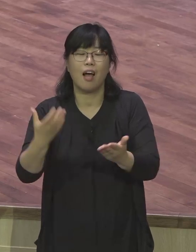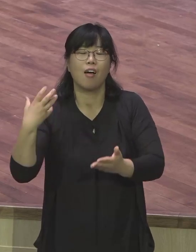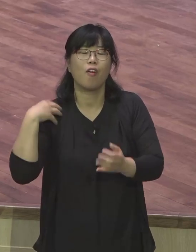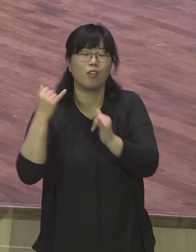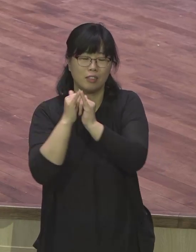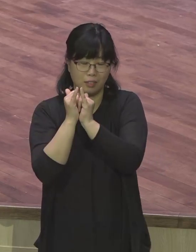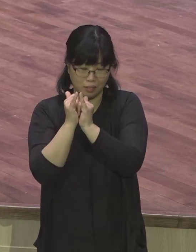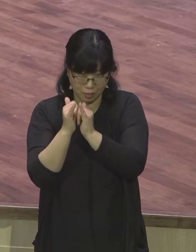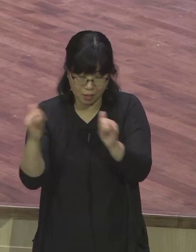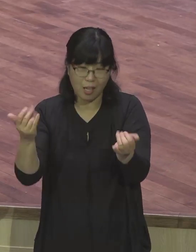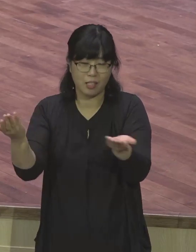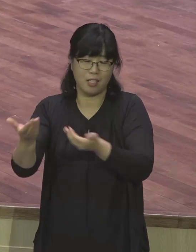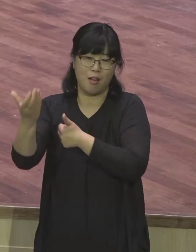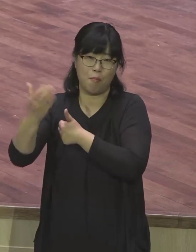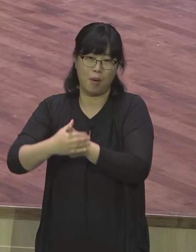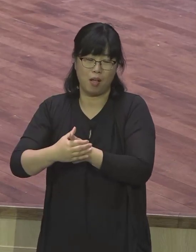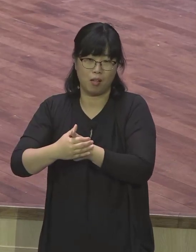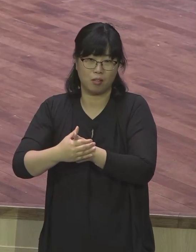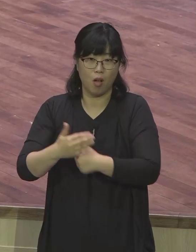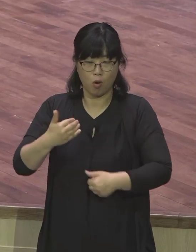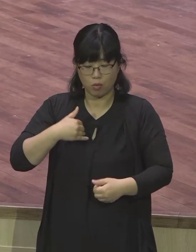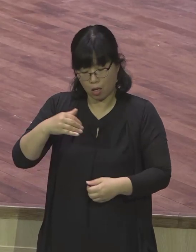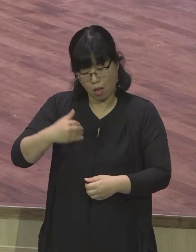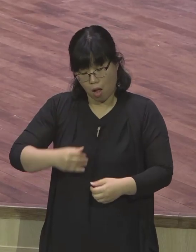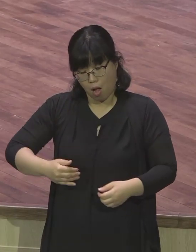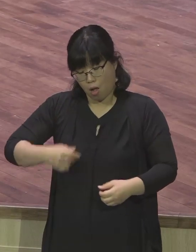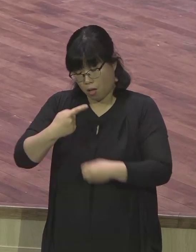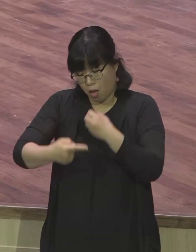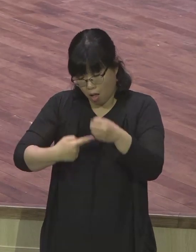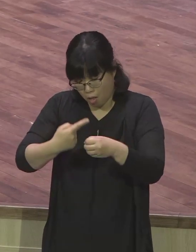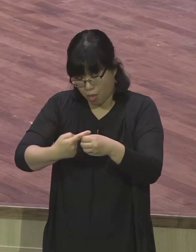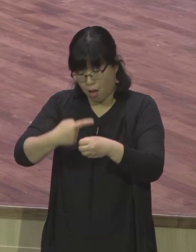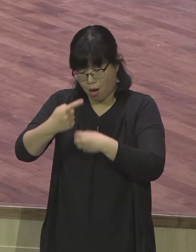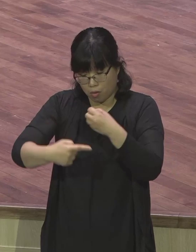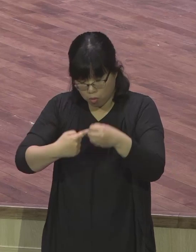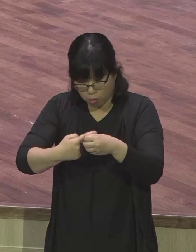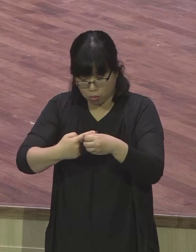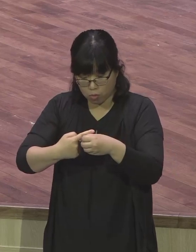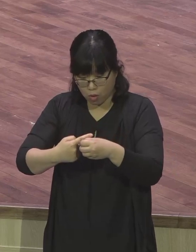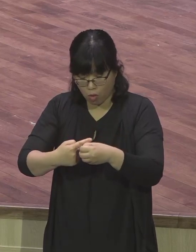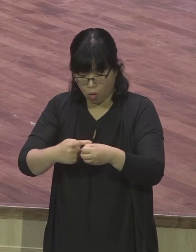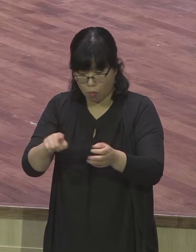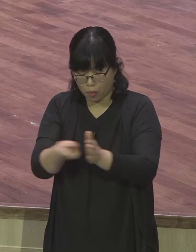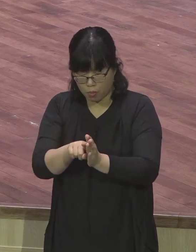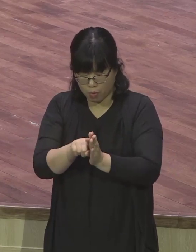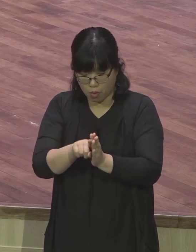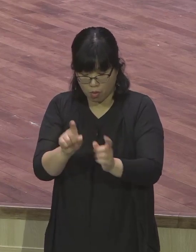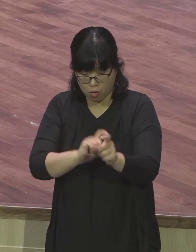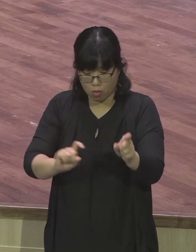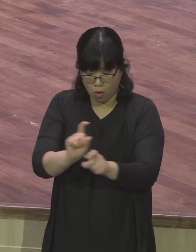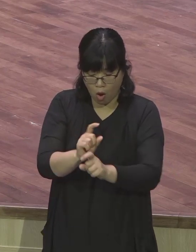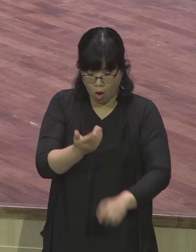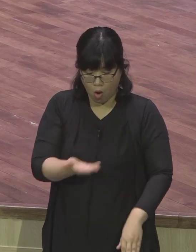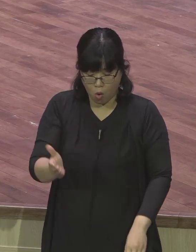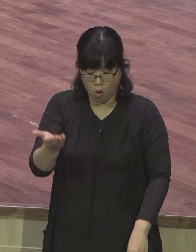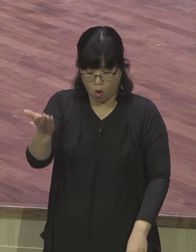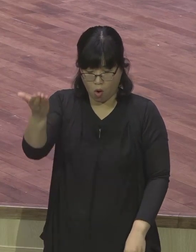열리는 이 세계 랩런트 대회를 통해서 하나님께서는 저에게 보금의 세틀과 이 사명의 세틀 속에서 담의 세계